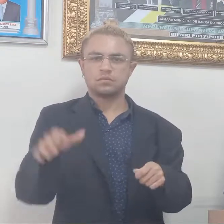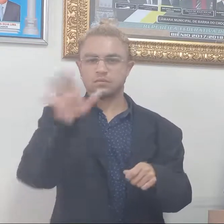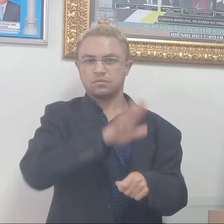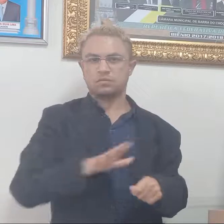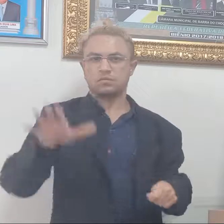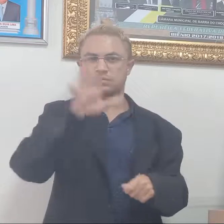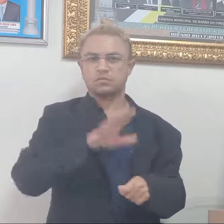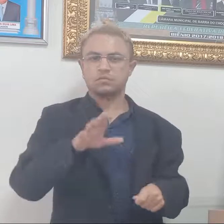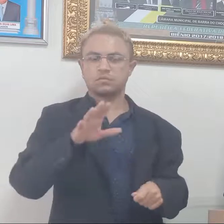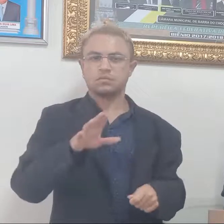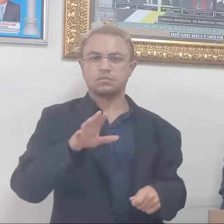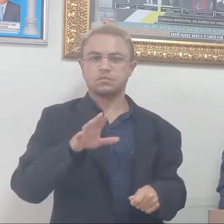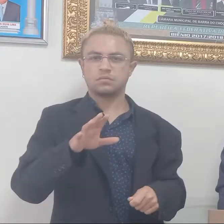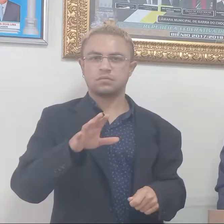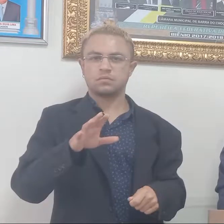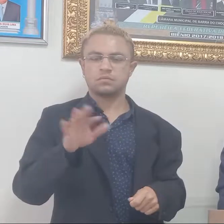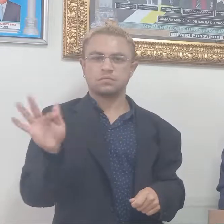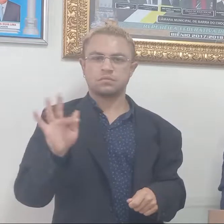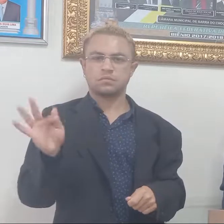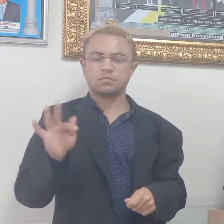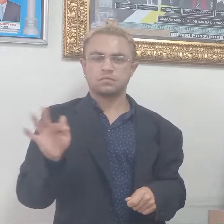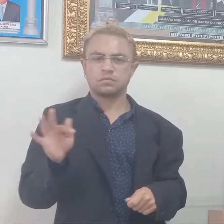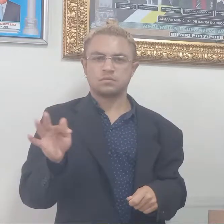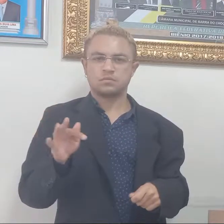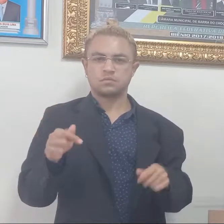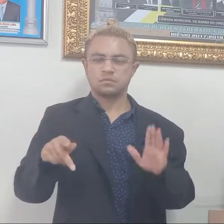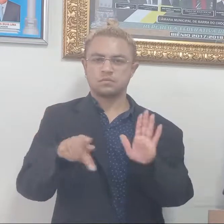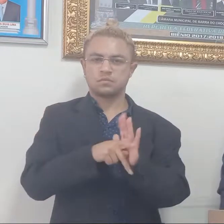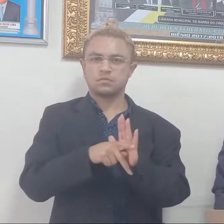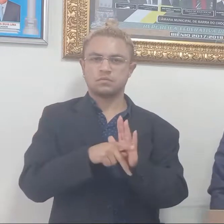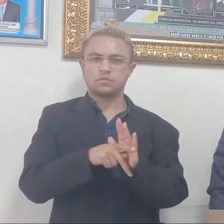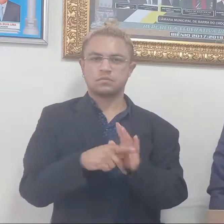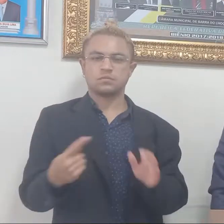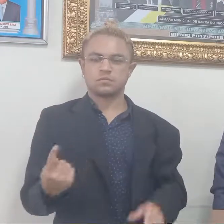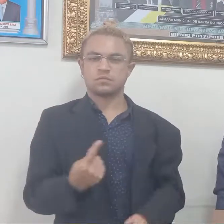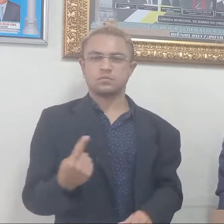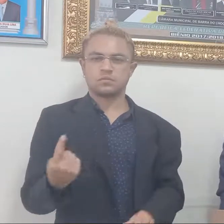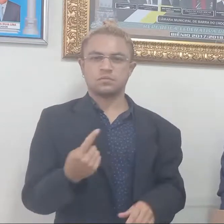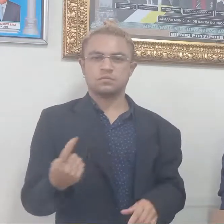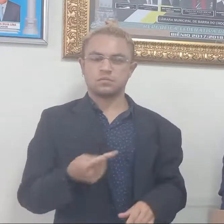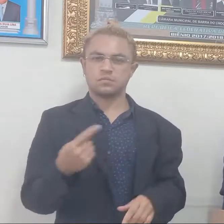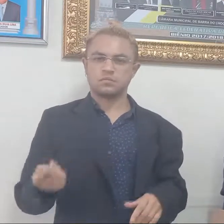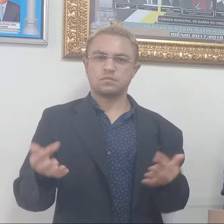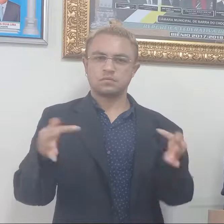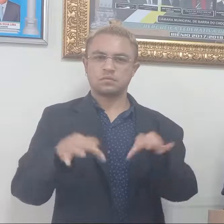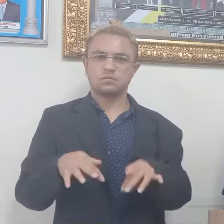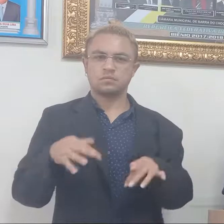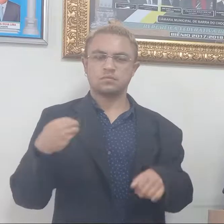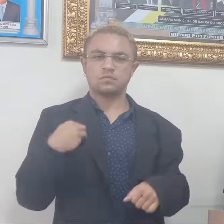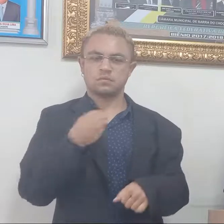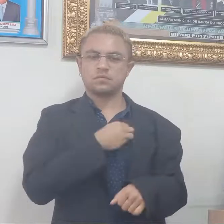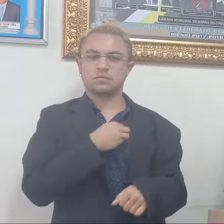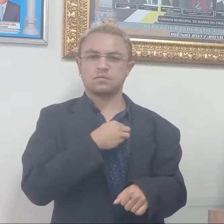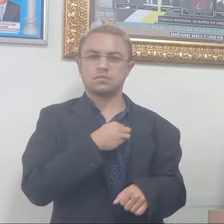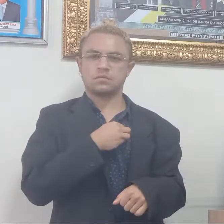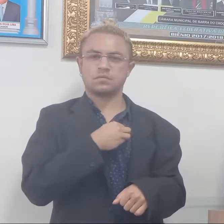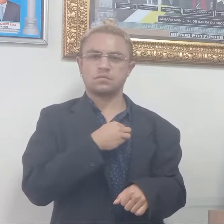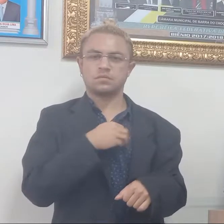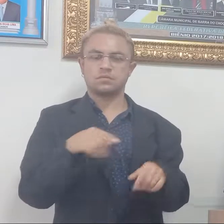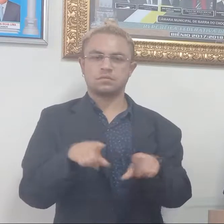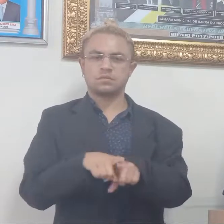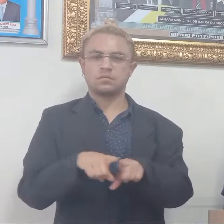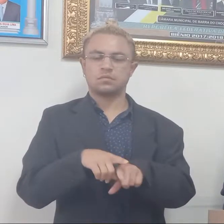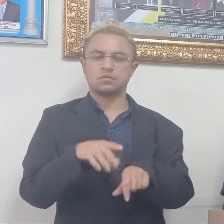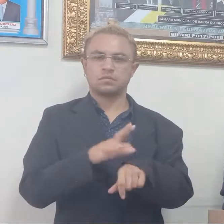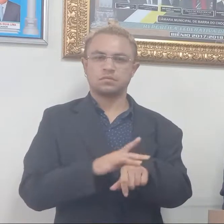própria e exclusiva. Nono, o vencimento dos agentes comunitários de saúde, dos agentes de combate a endemias, não